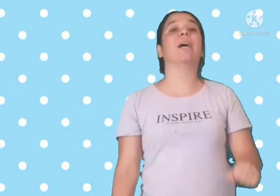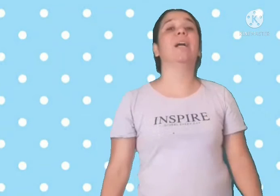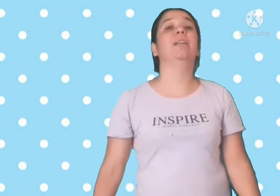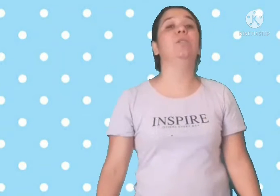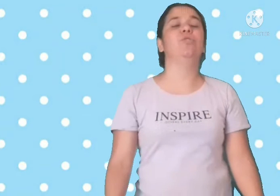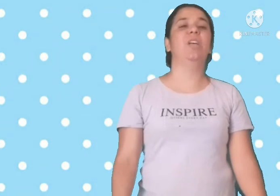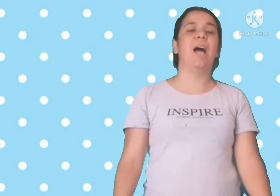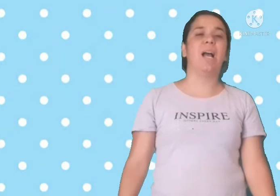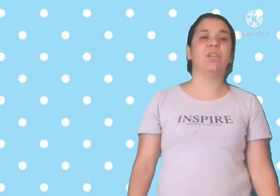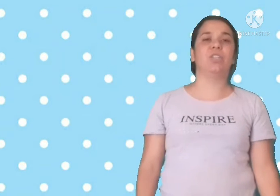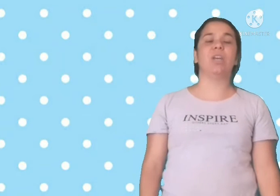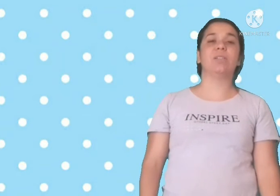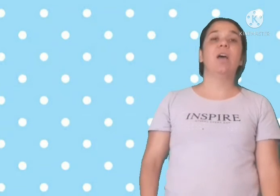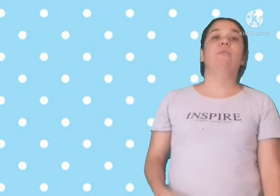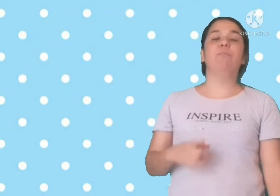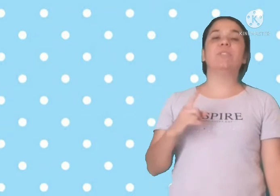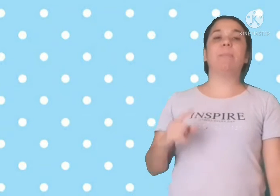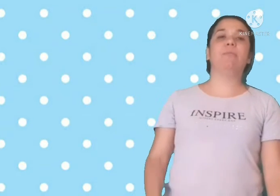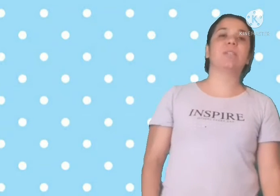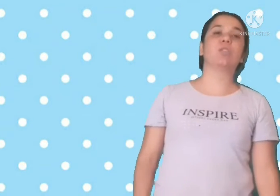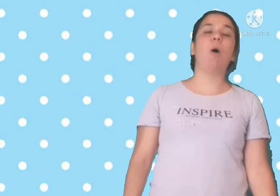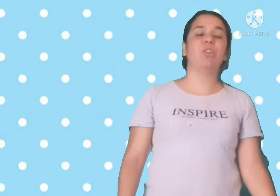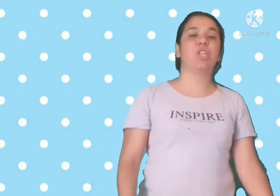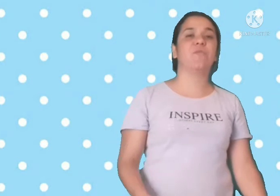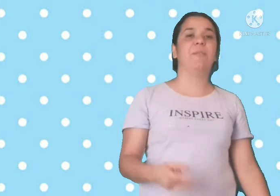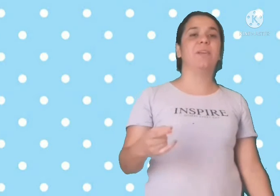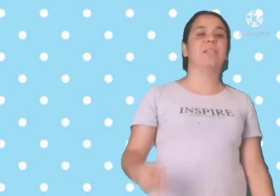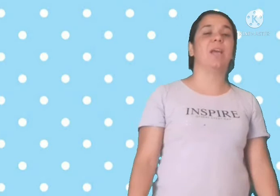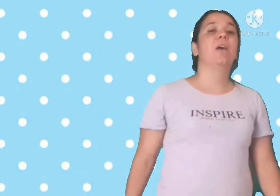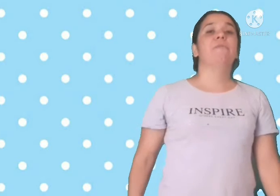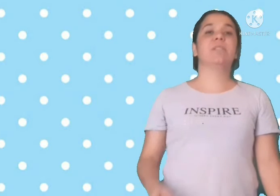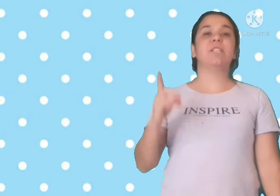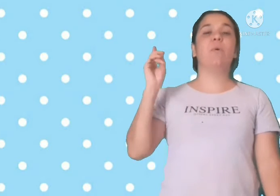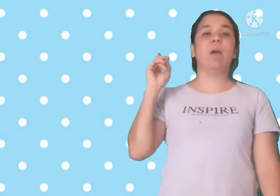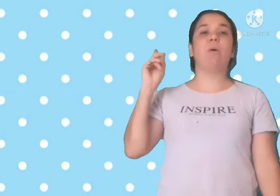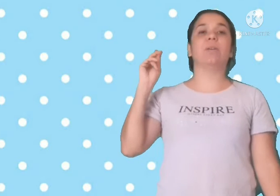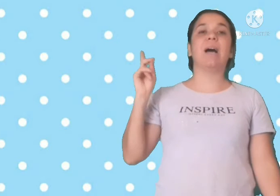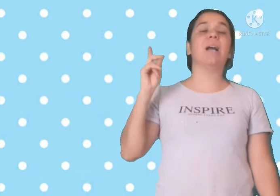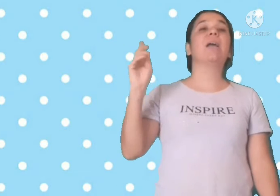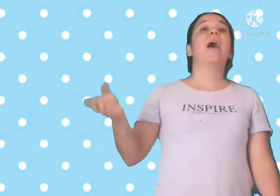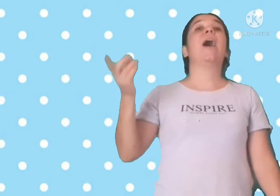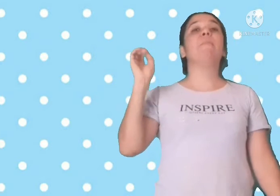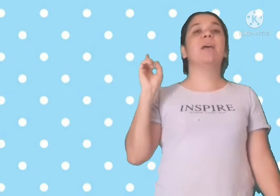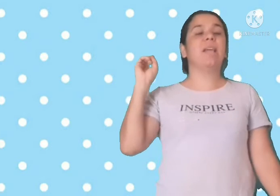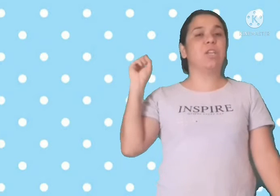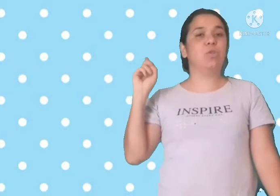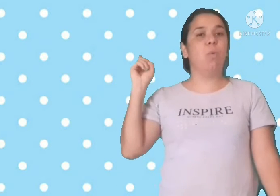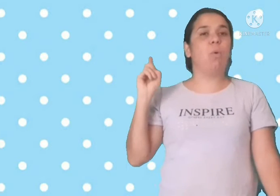caderninho de artes. Vou mostrar para vocês como a gente vai fazer. Vocês vão recortar a metade de um